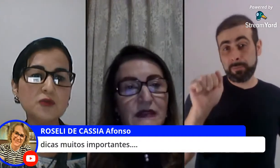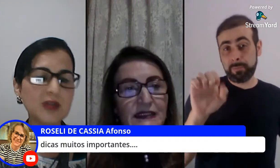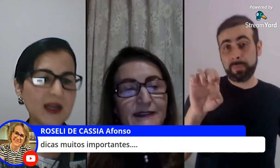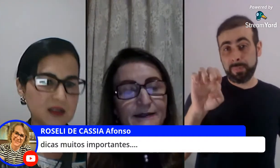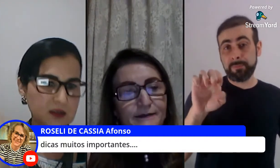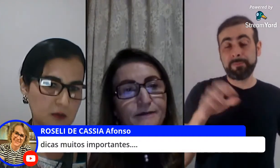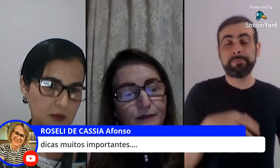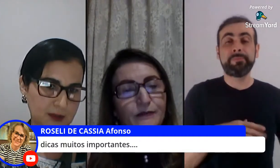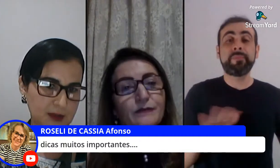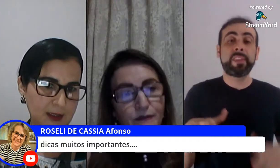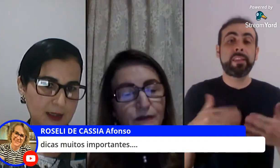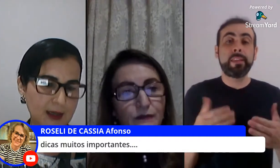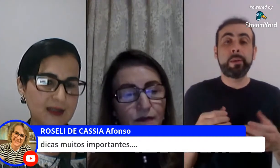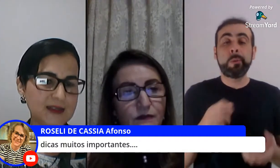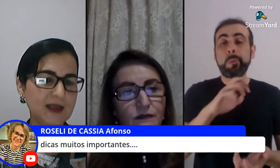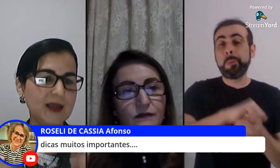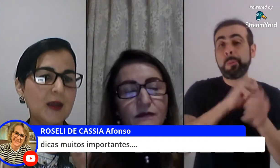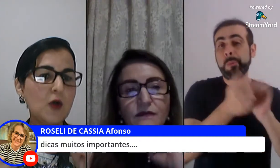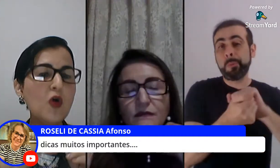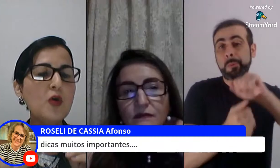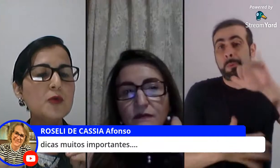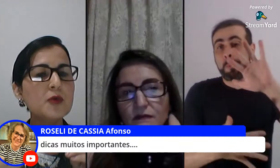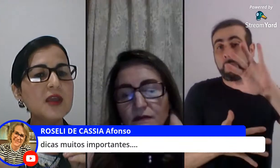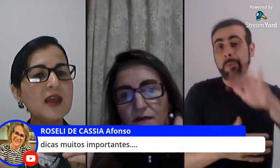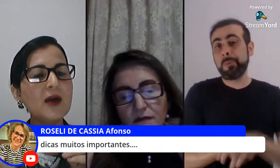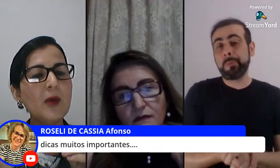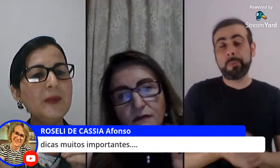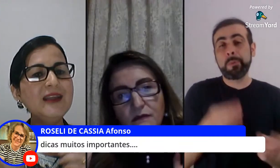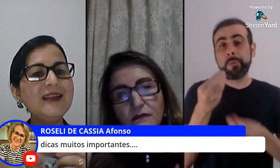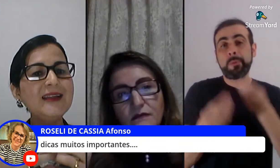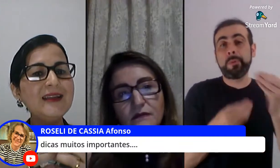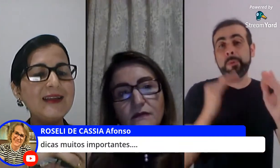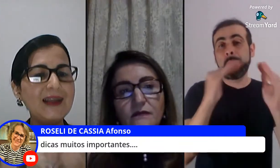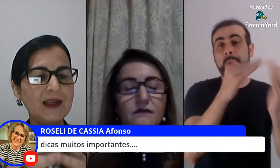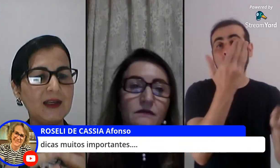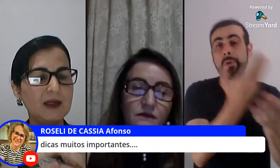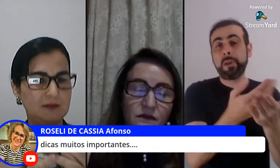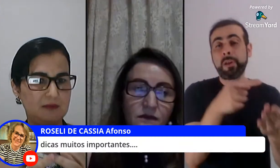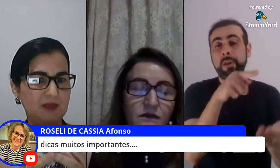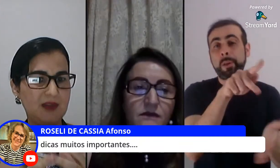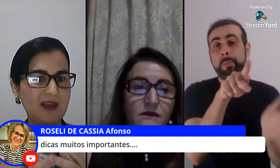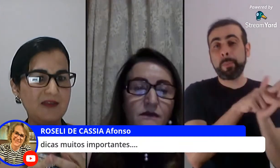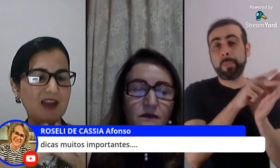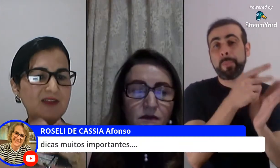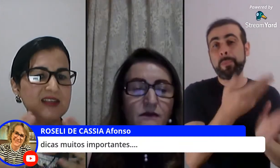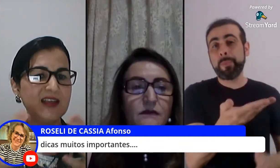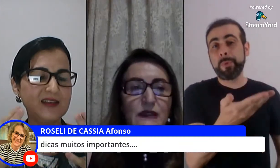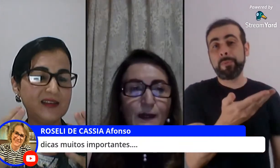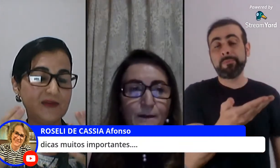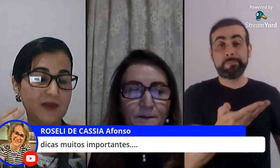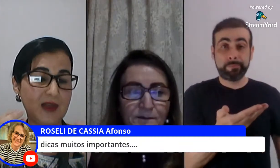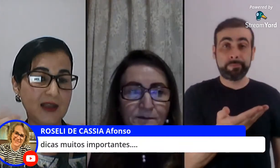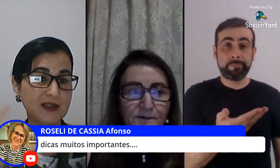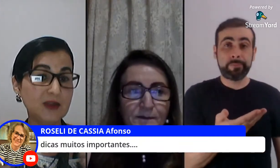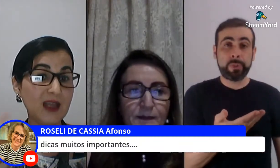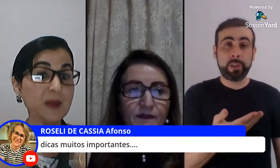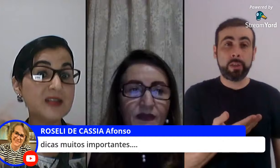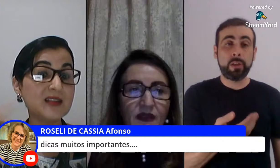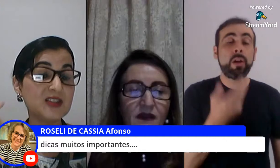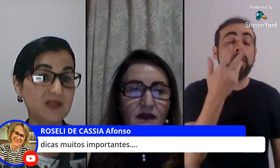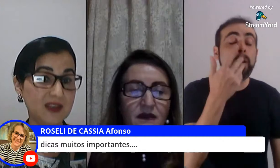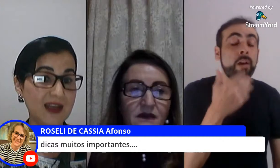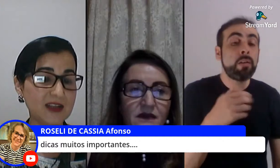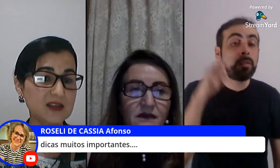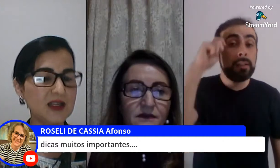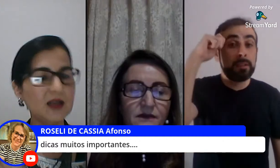objetos culturais da escola quer dizer como que uma menina negra né ela vai se a questão da